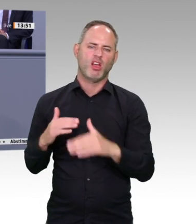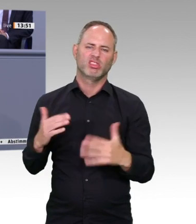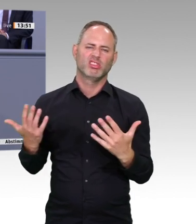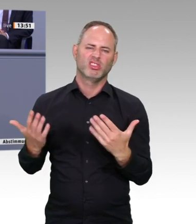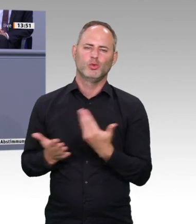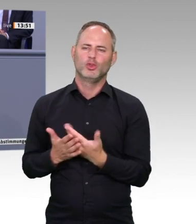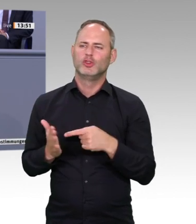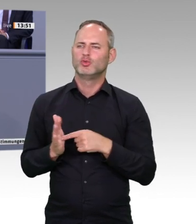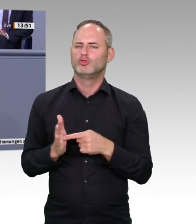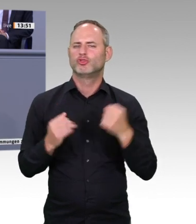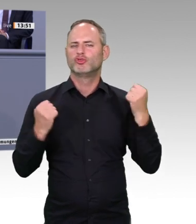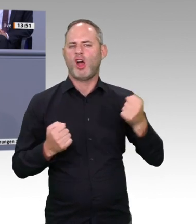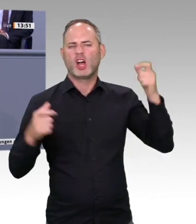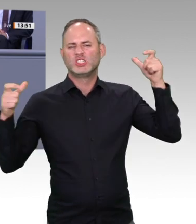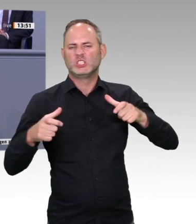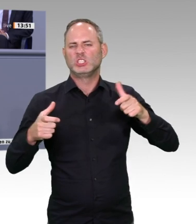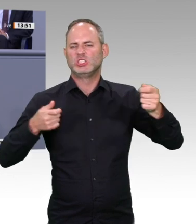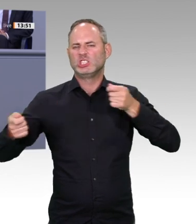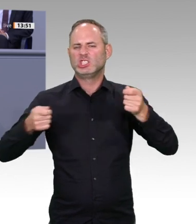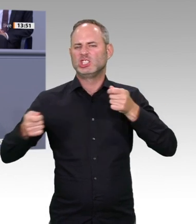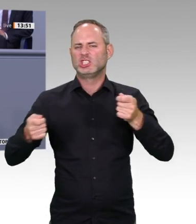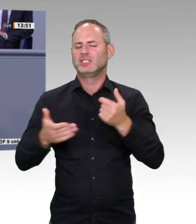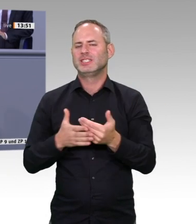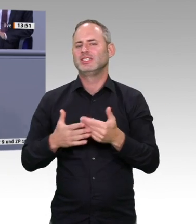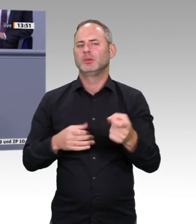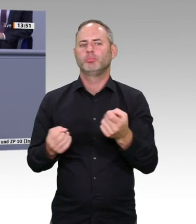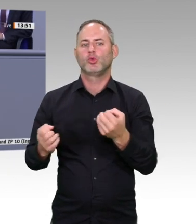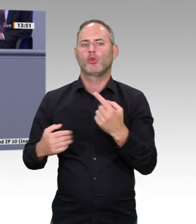ernst. Sie können auch ablehnen. Hauptsache, Sie machen, was drinsteht. Dann klappt es auch mit dem SDG 9. Vielen Dank.